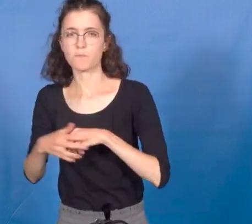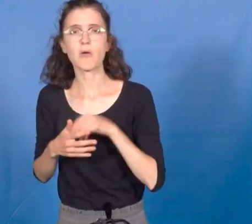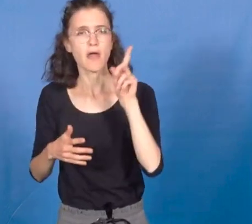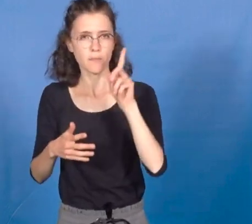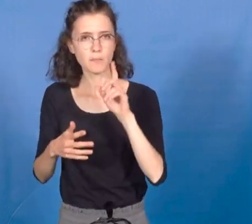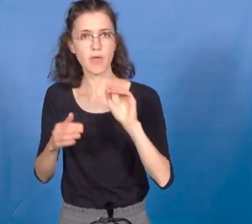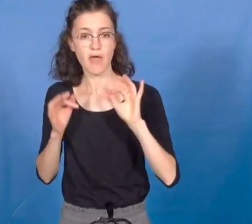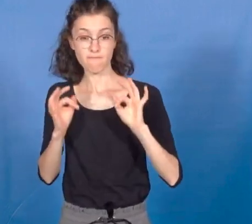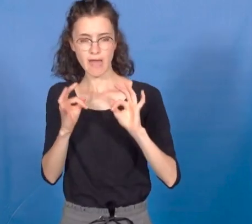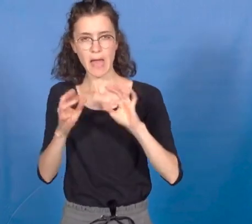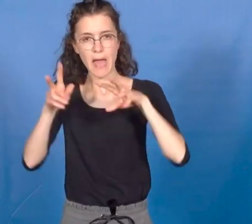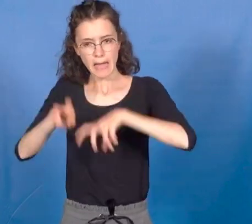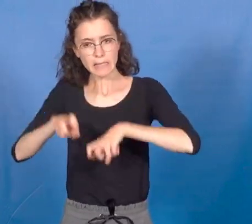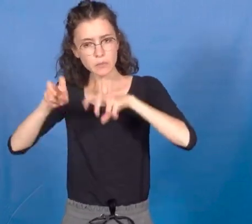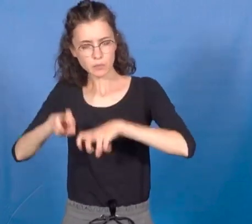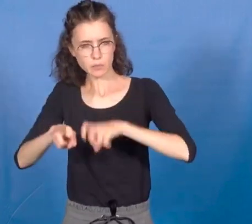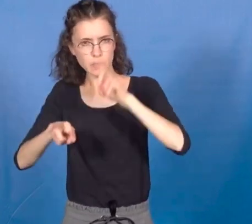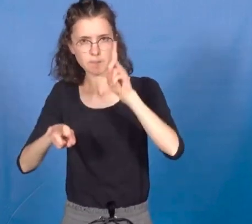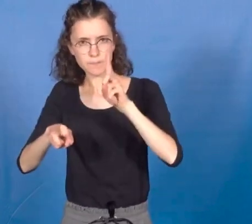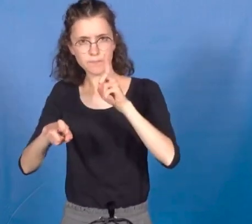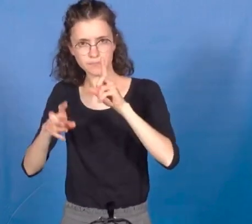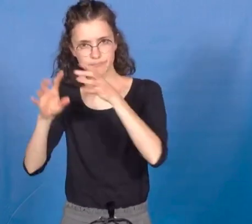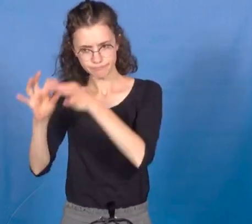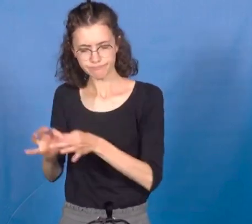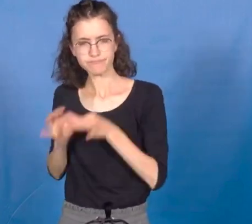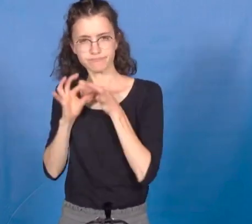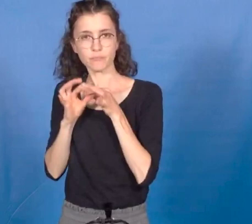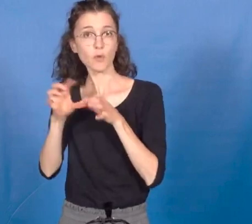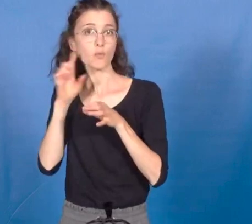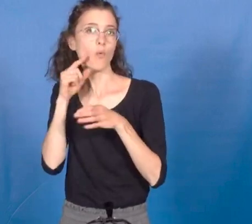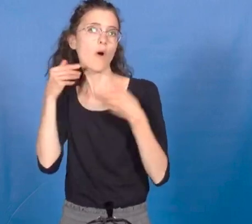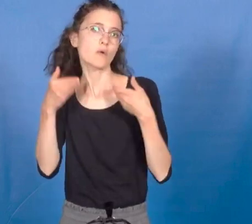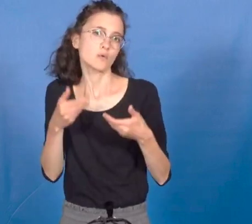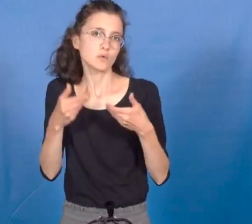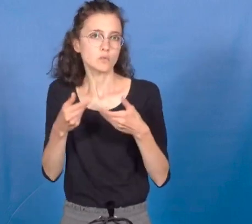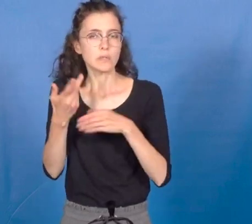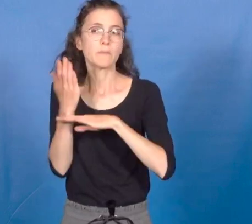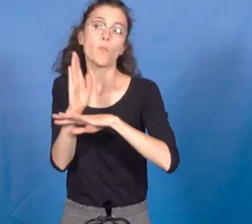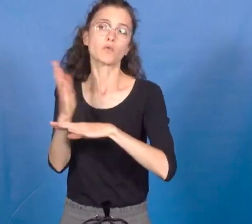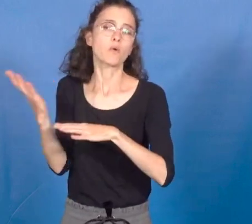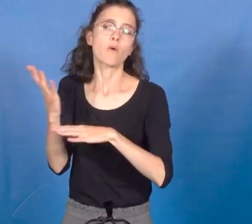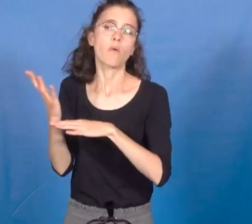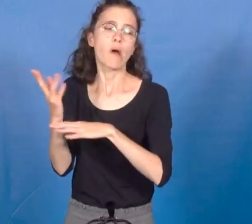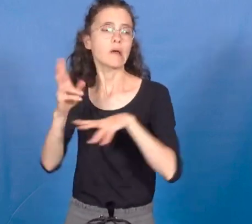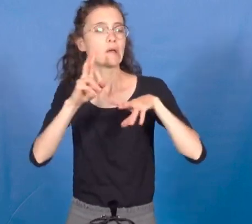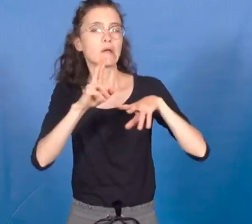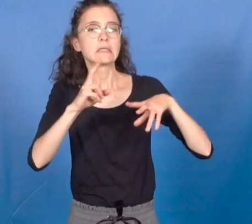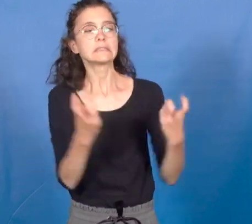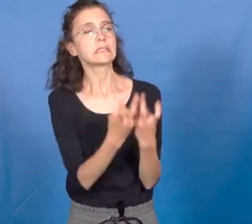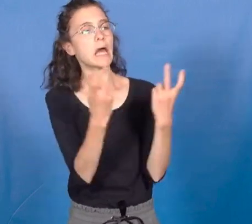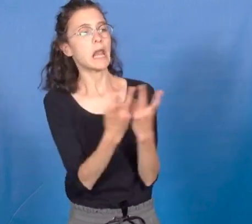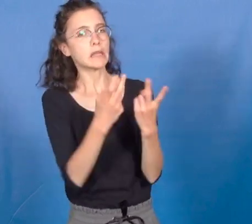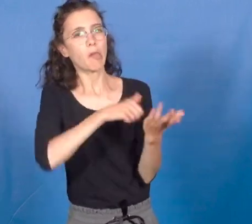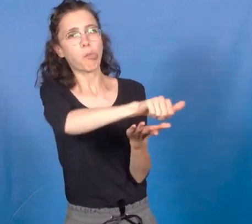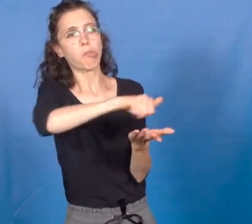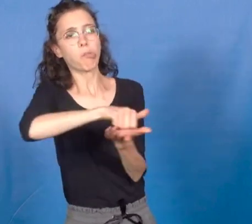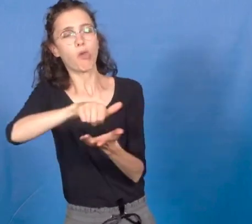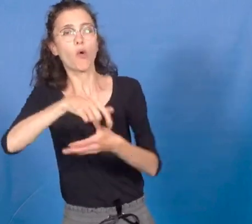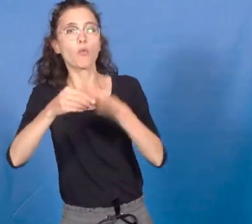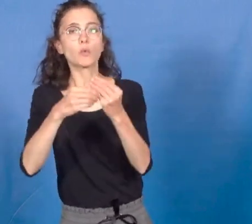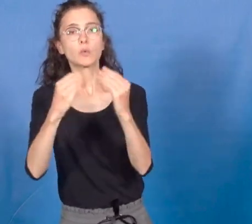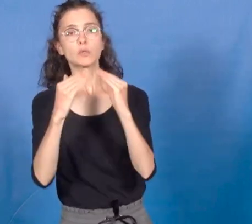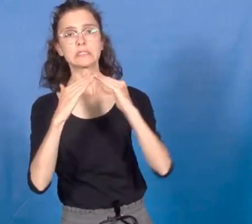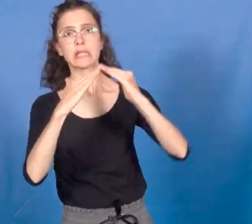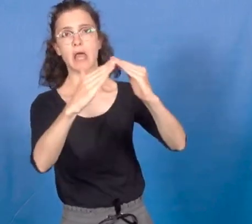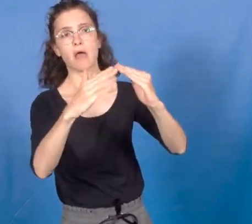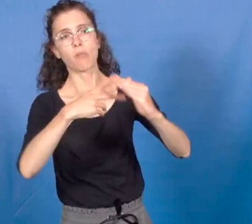puisque aujourd'hui on ne parle que de dégratation de salade et d'une serre, mais personne ne